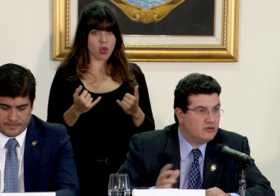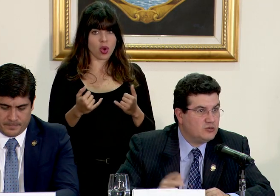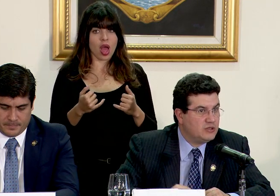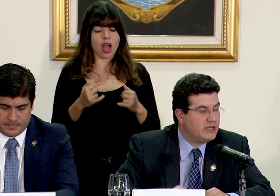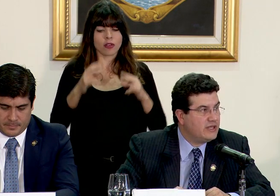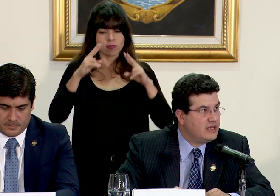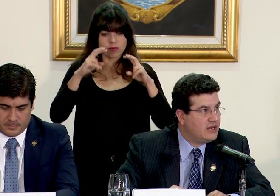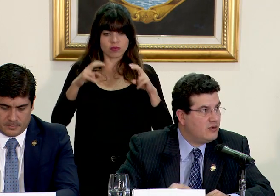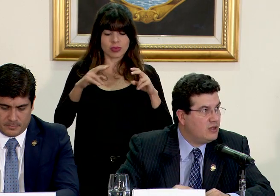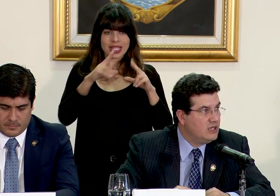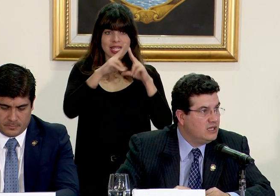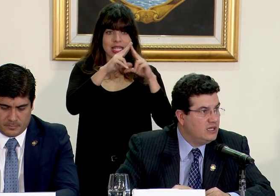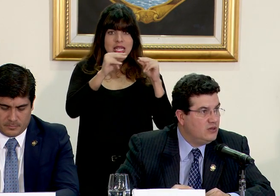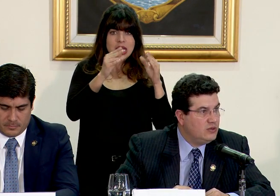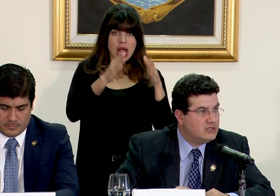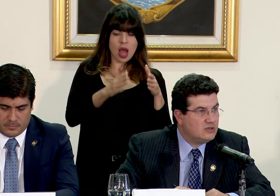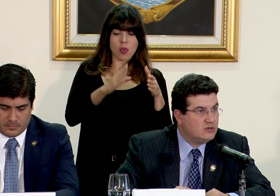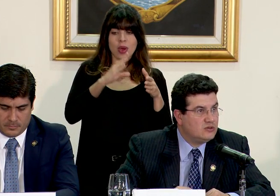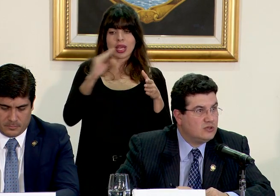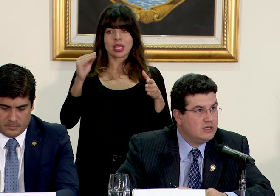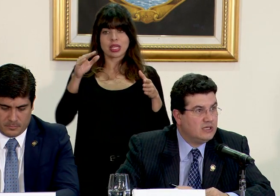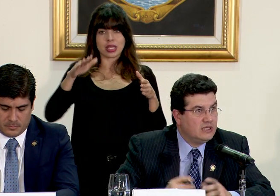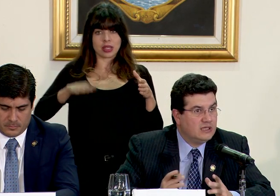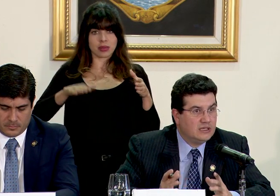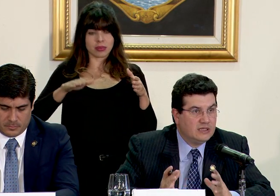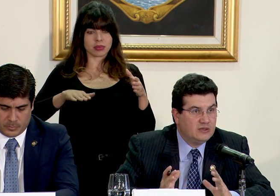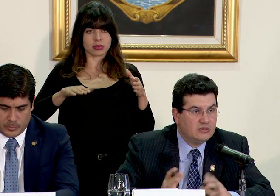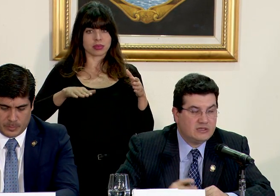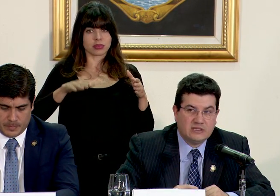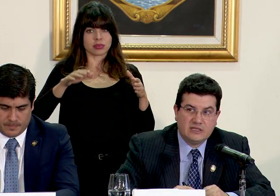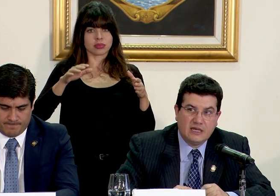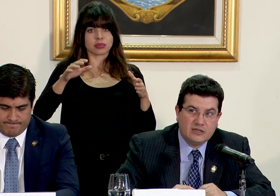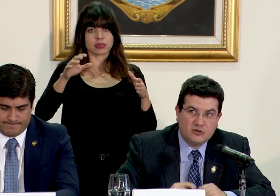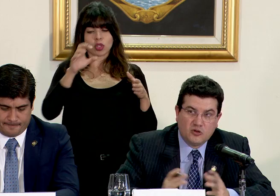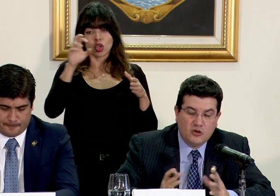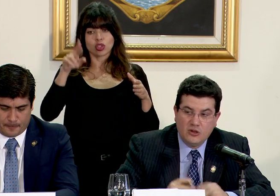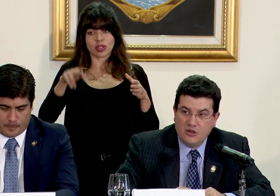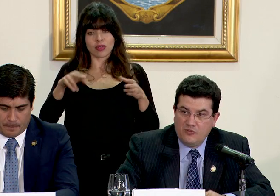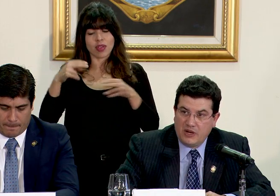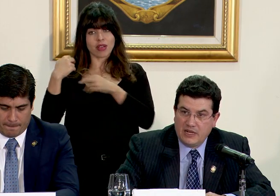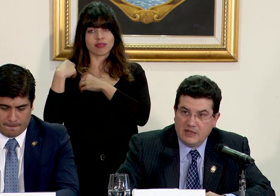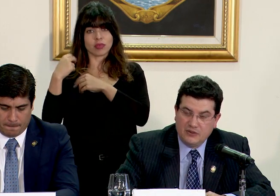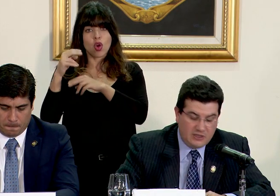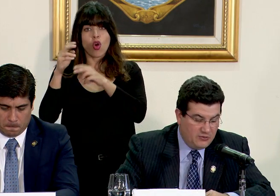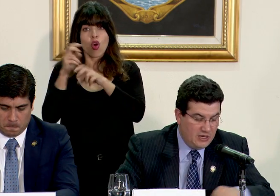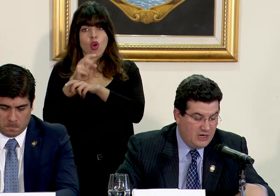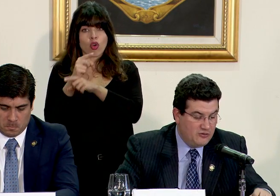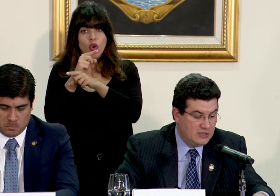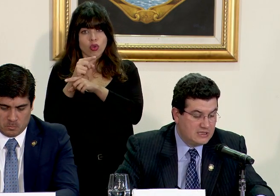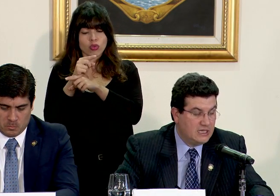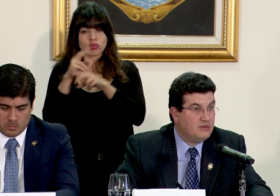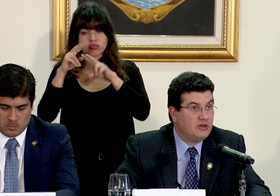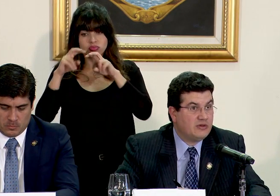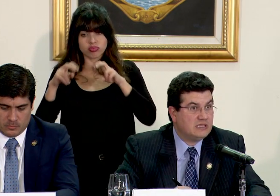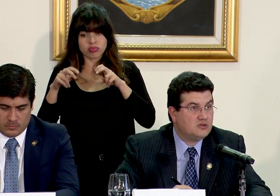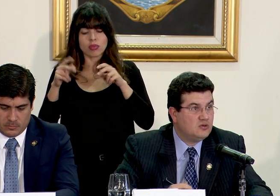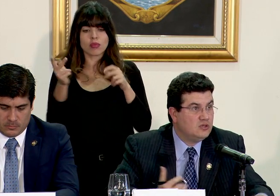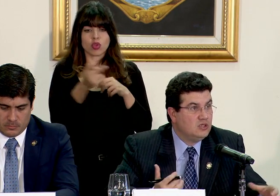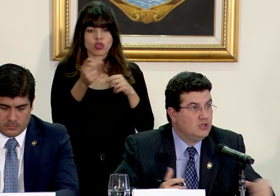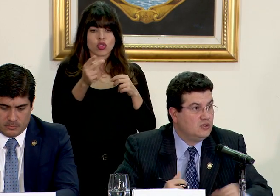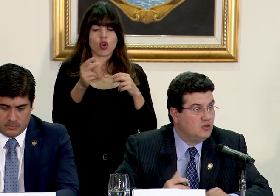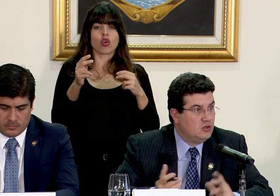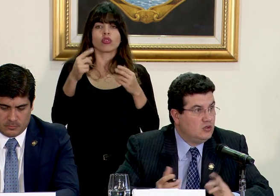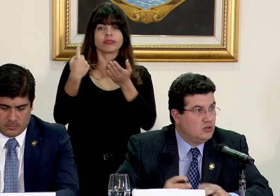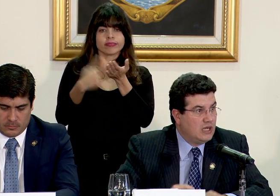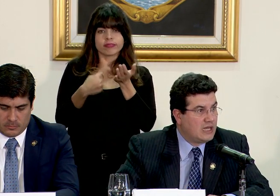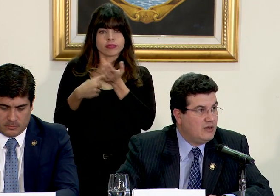correspondientes de nicaragua y nuestras entidades de control para determinar la ruta a seguir mientras eso